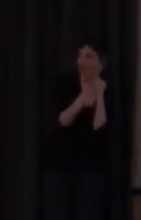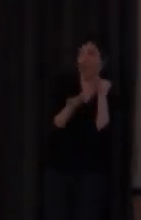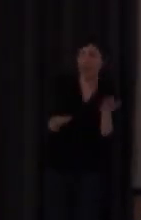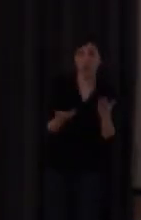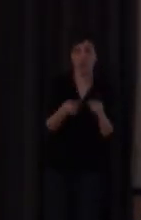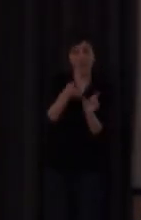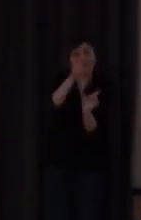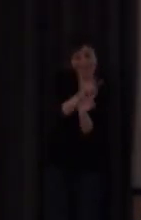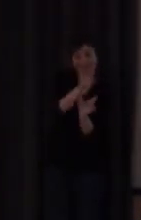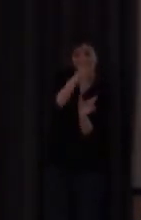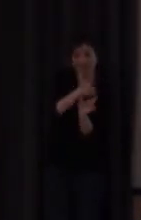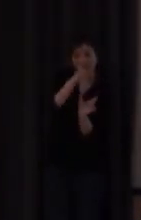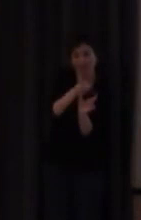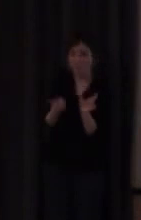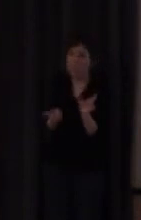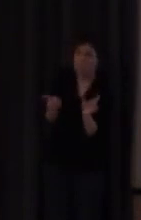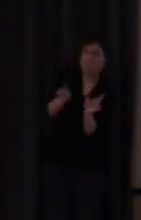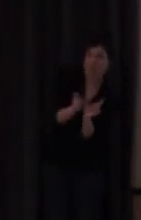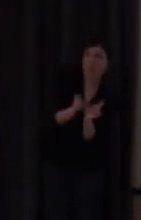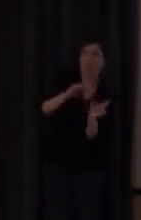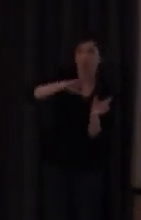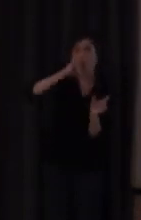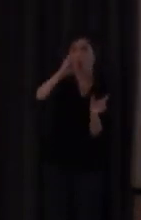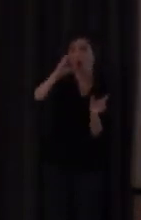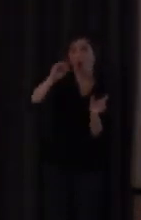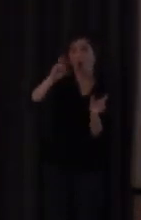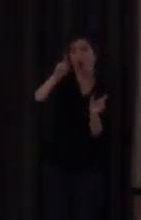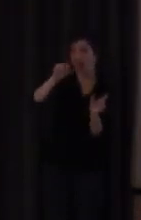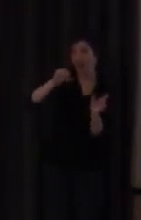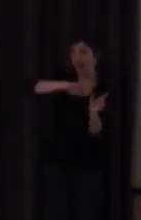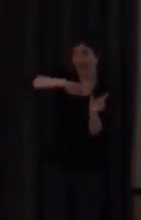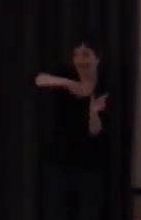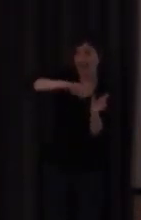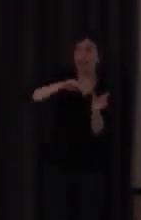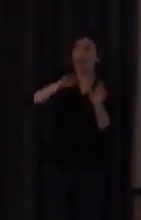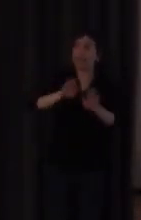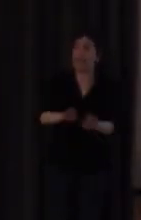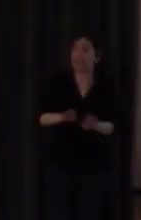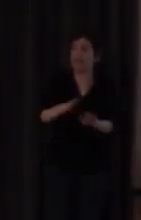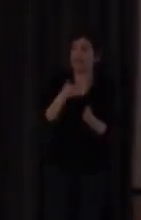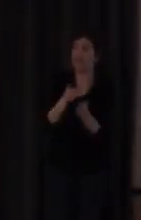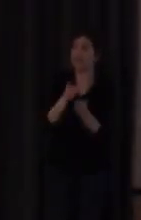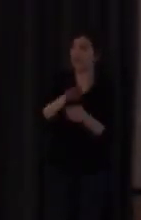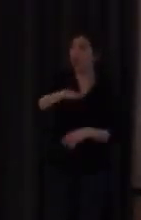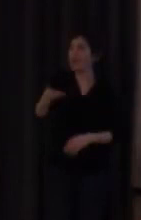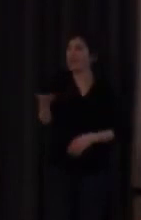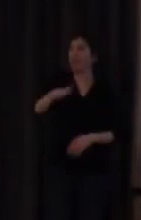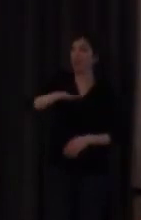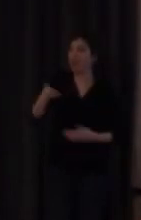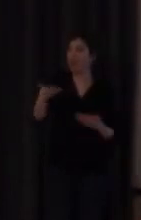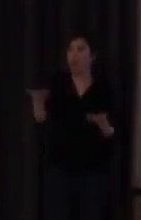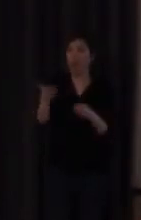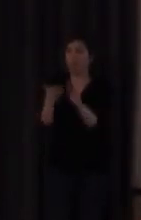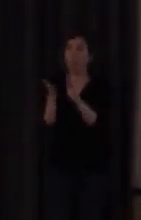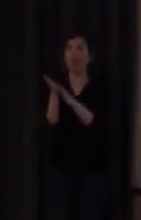se le une lo que llaman una coda estática que es la orientación lo siguiente el saber hacia dónde está